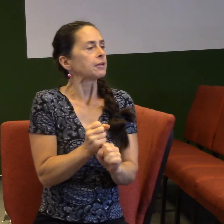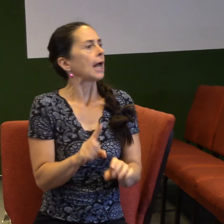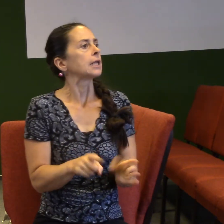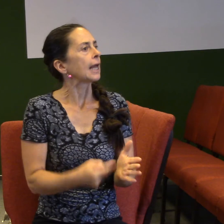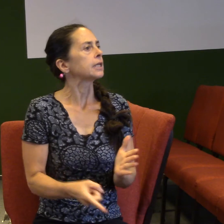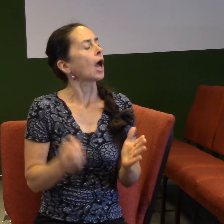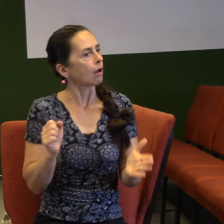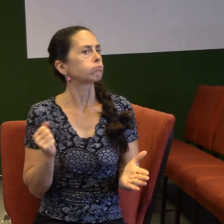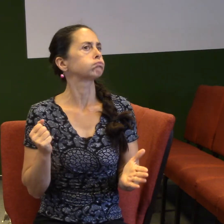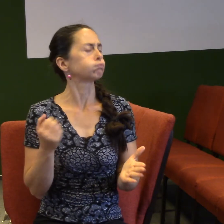prostě